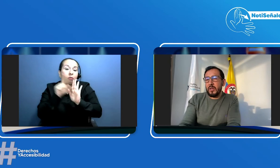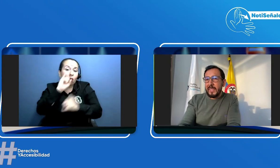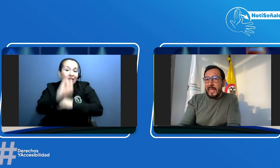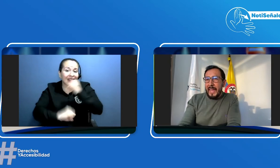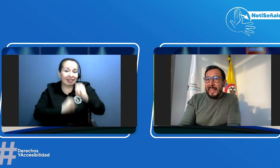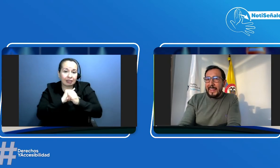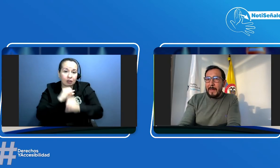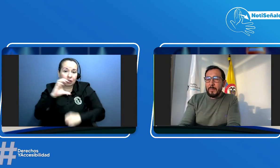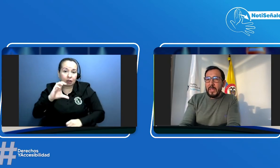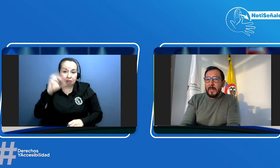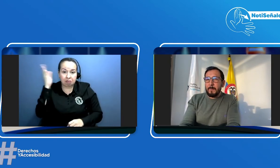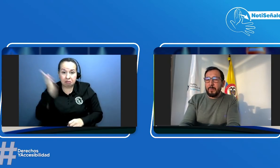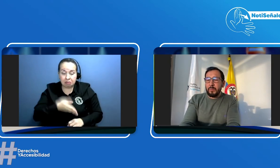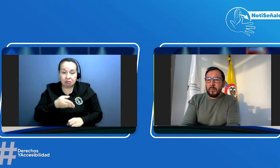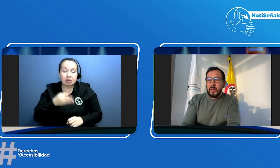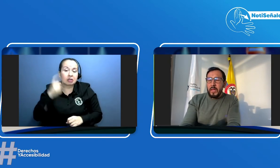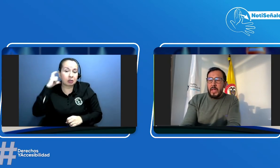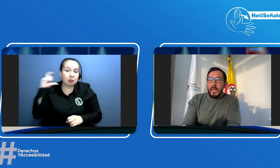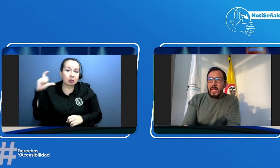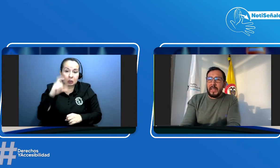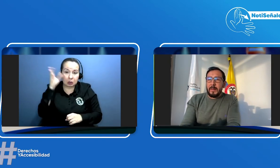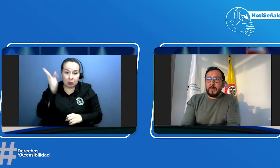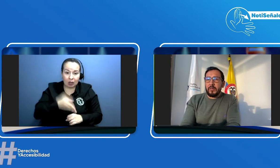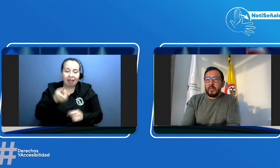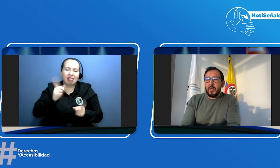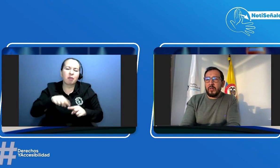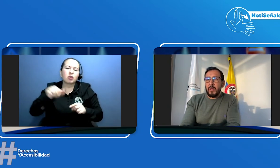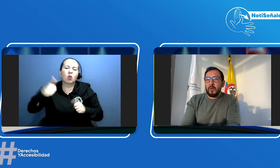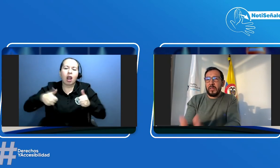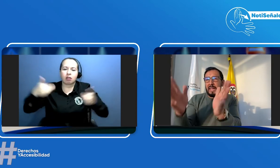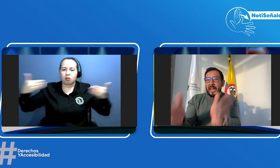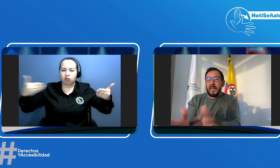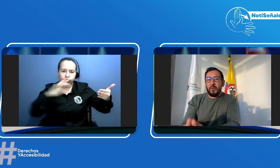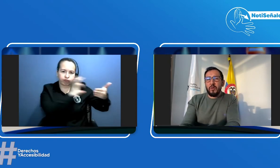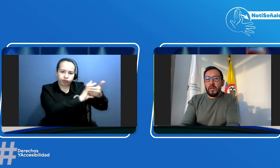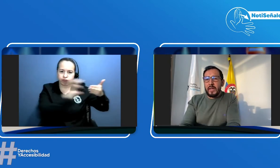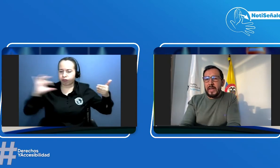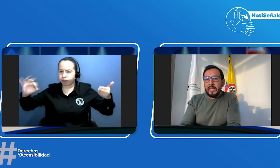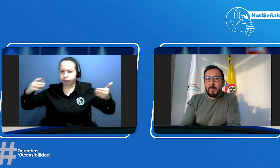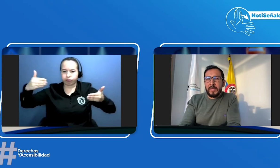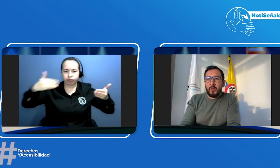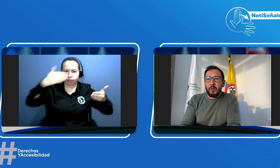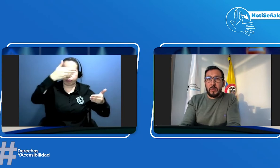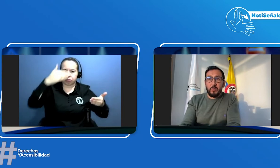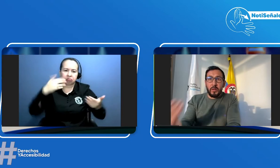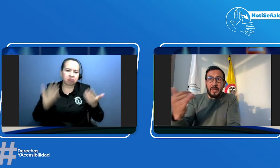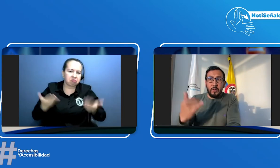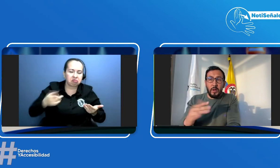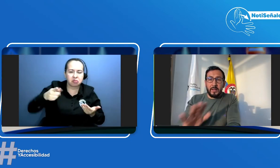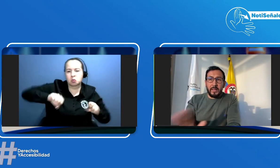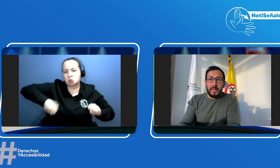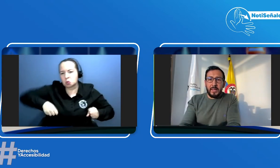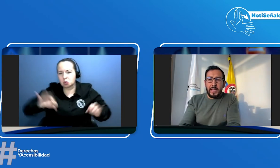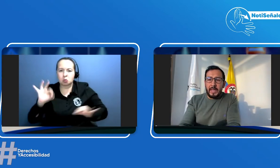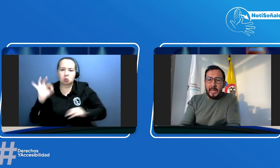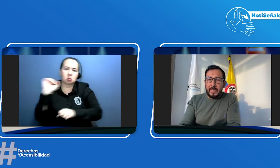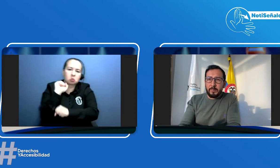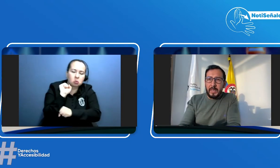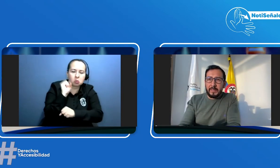de las adaptaciones de los espejos en cada uno en el respectivo vehículo en el cual el aspirante